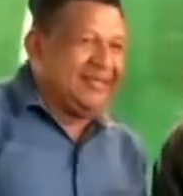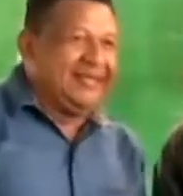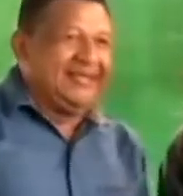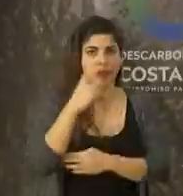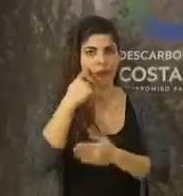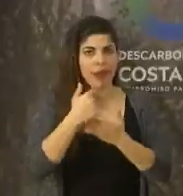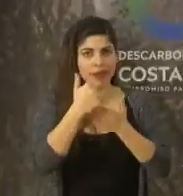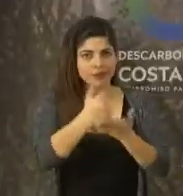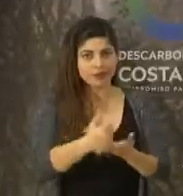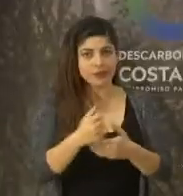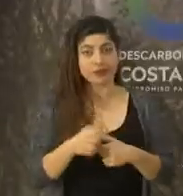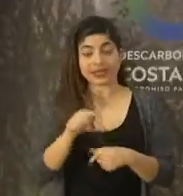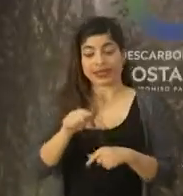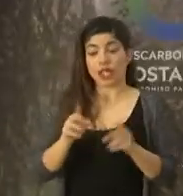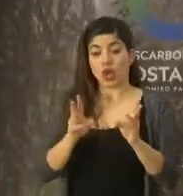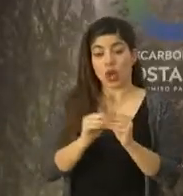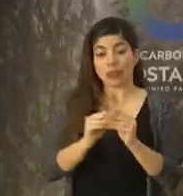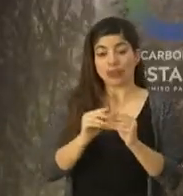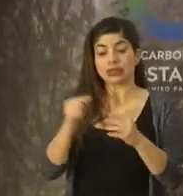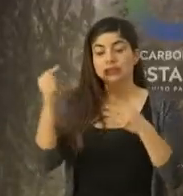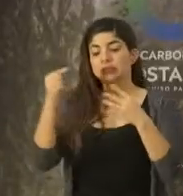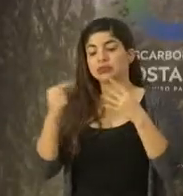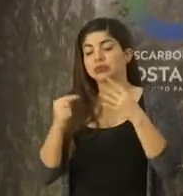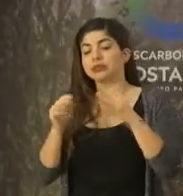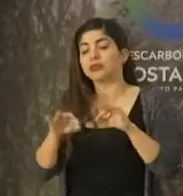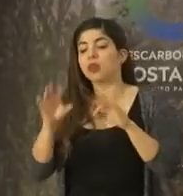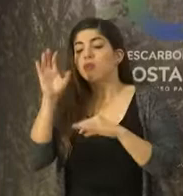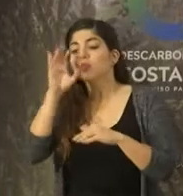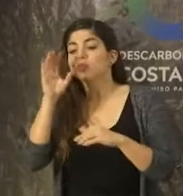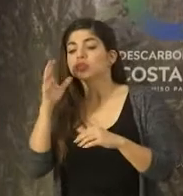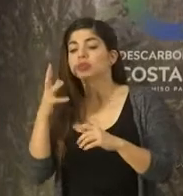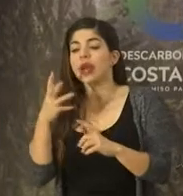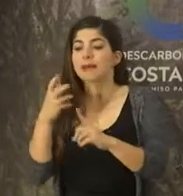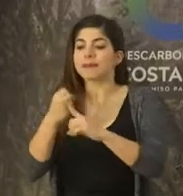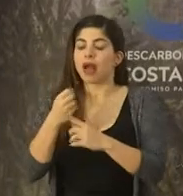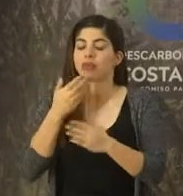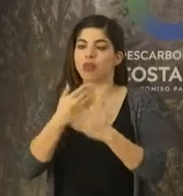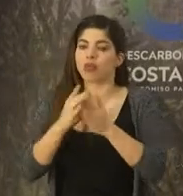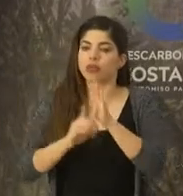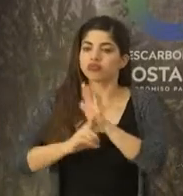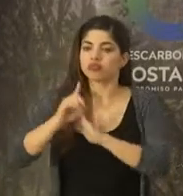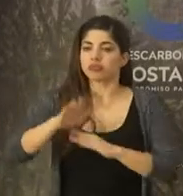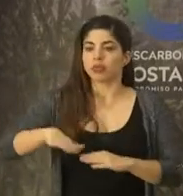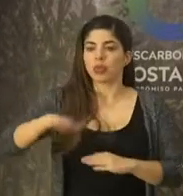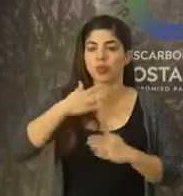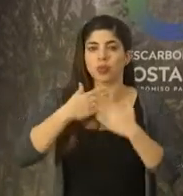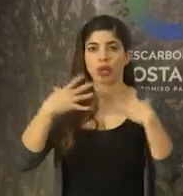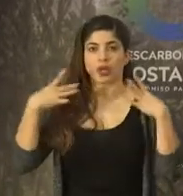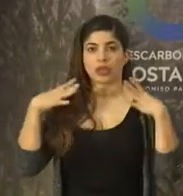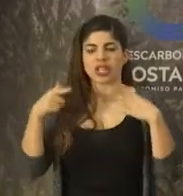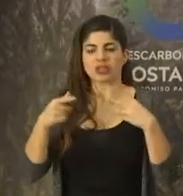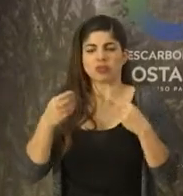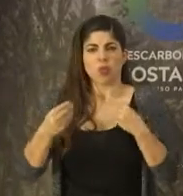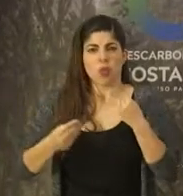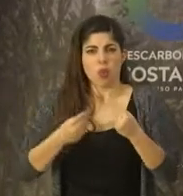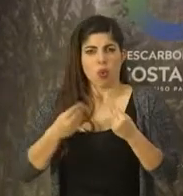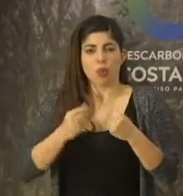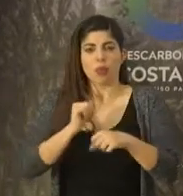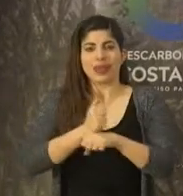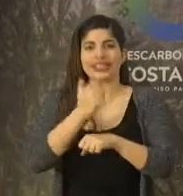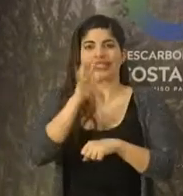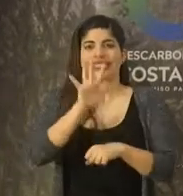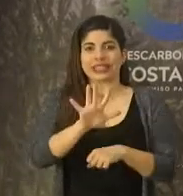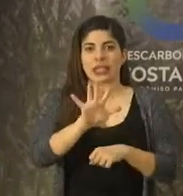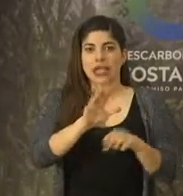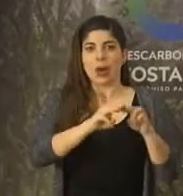La Comisión priorizará iniciativas que gusten impactar el desarrollo de Buenos Aires. Para conseguirlo, se establecieron cinco mesas